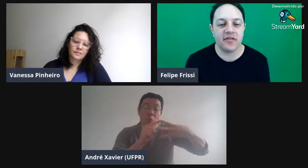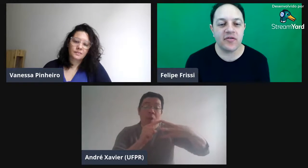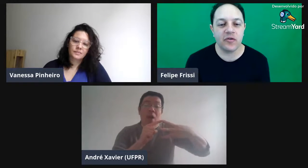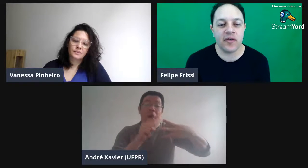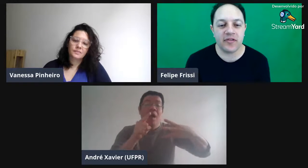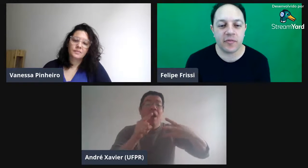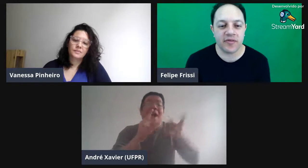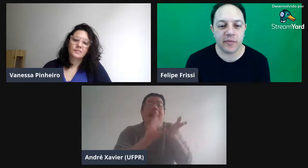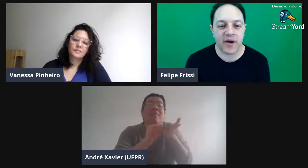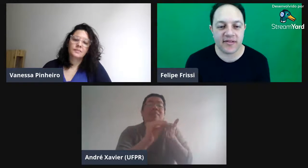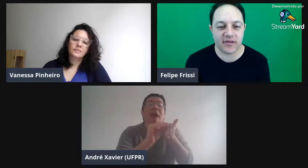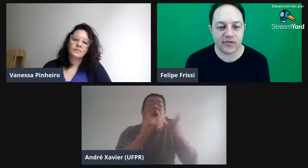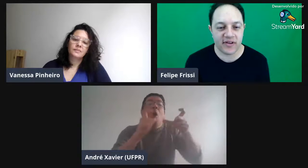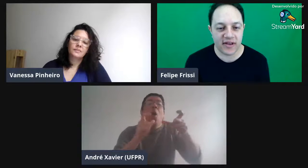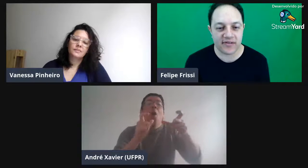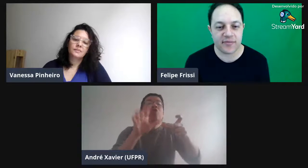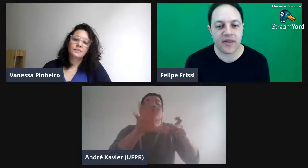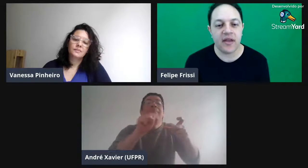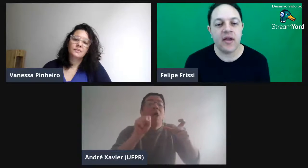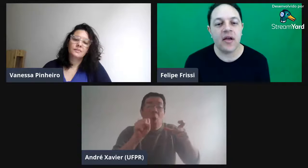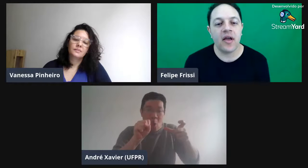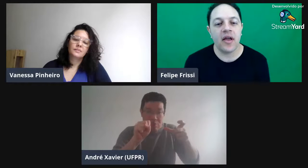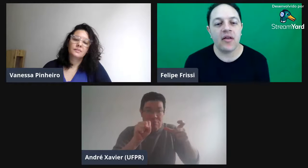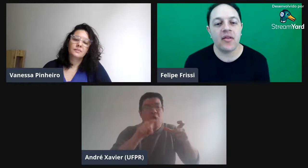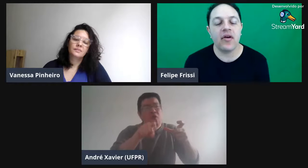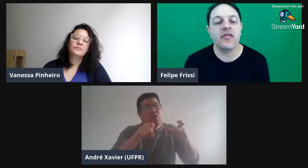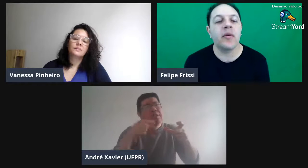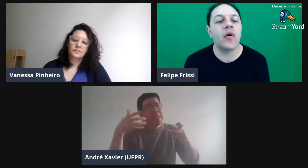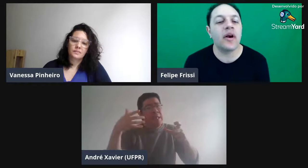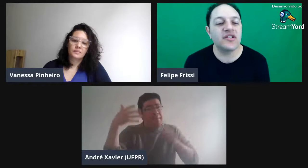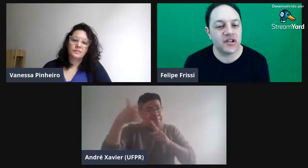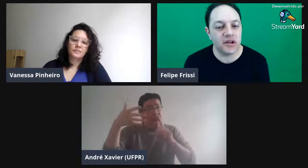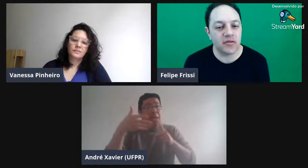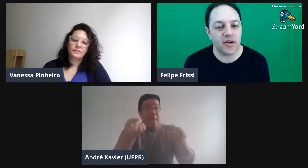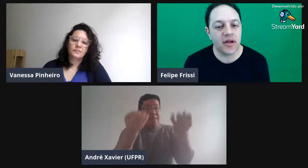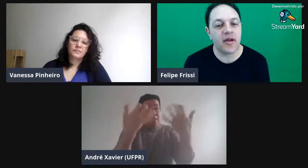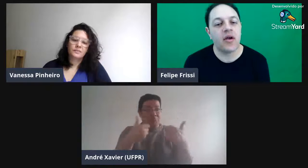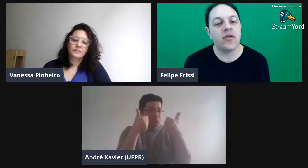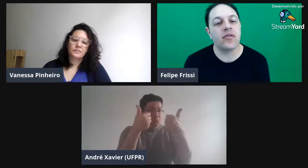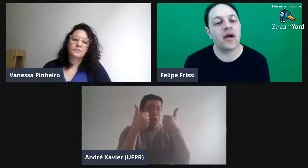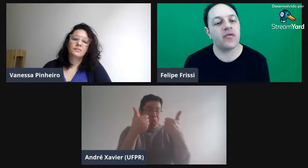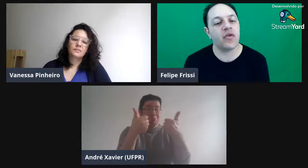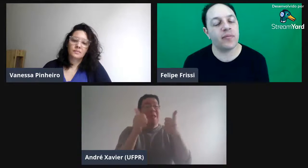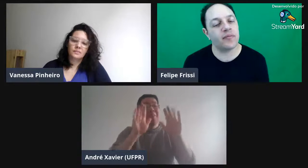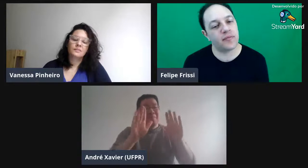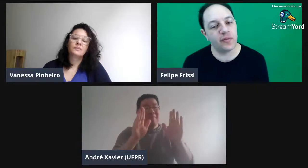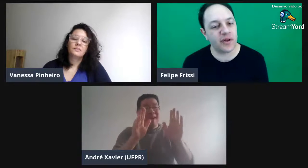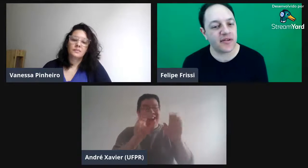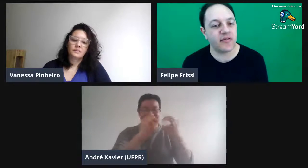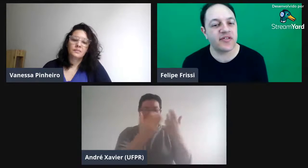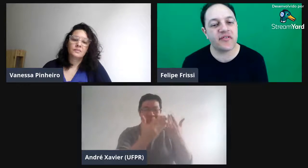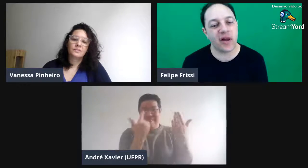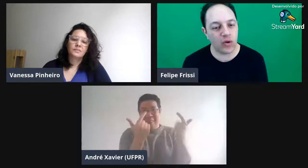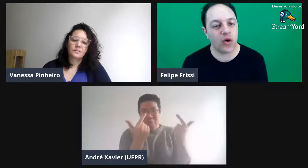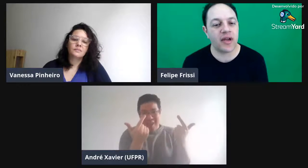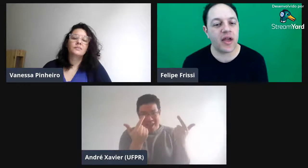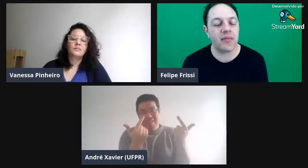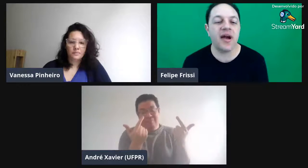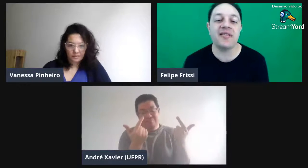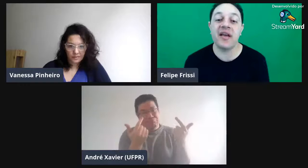principais aqui, os três. Da onde você pegou o artigo, né? Na sua explicação, você falou, ok, mas